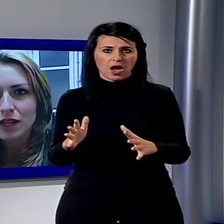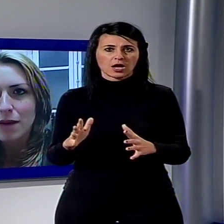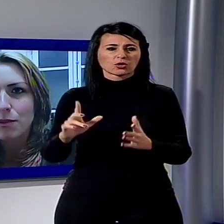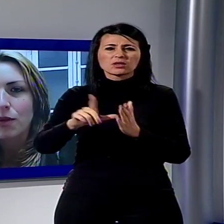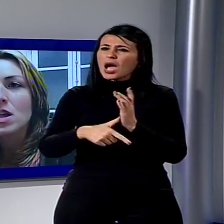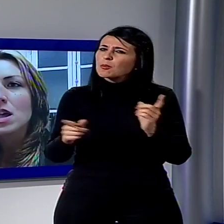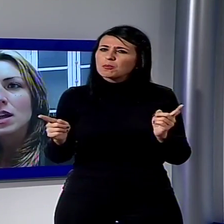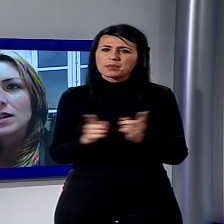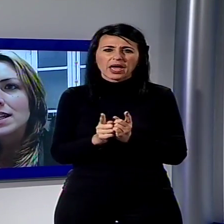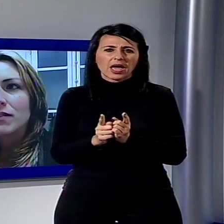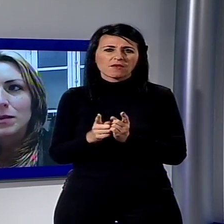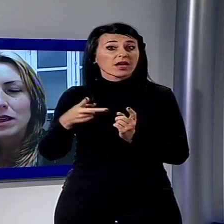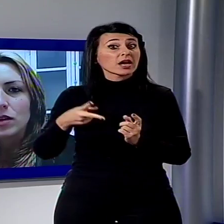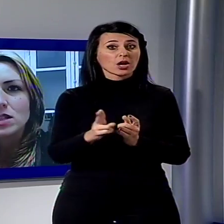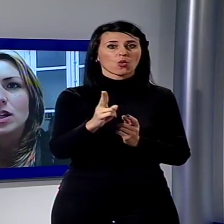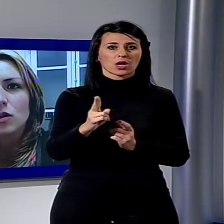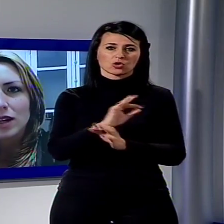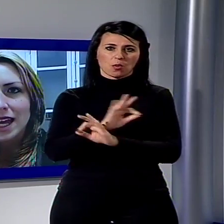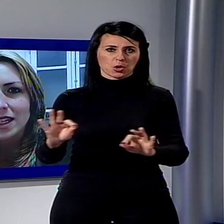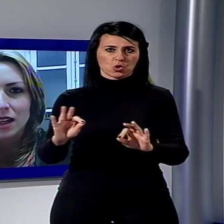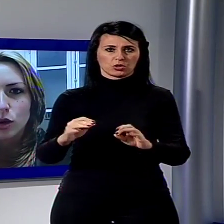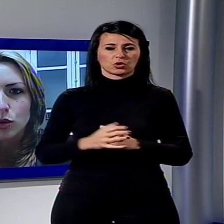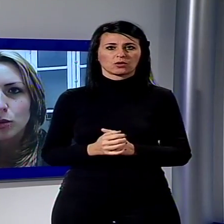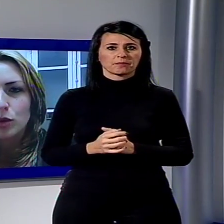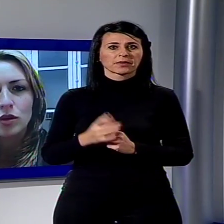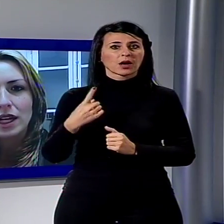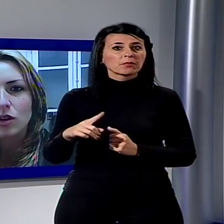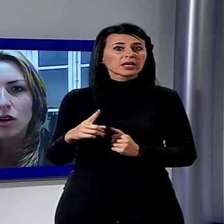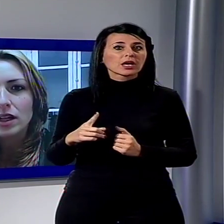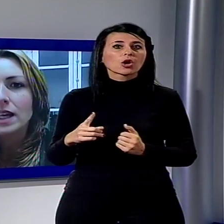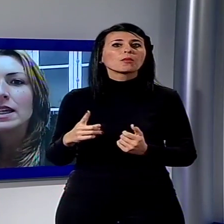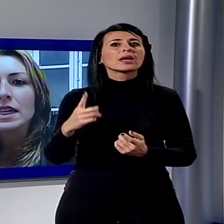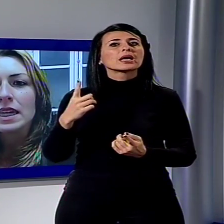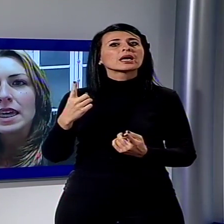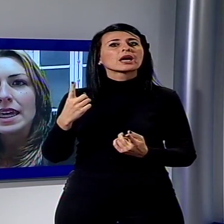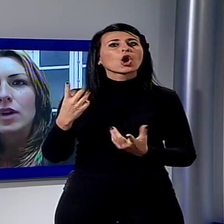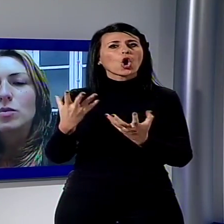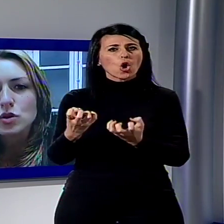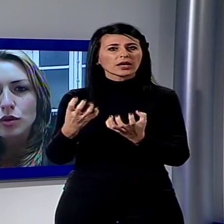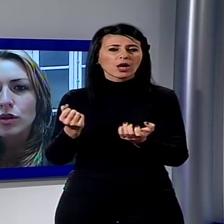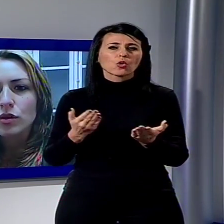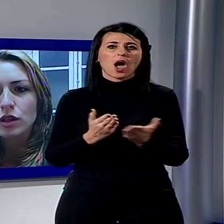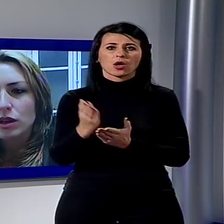tempo. Questa è veramente un'azione concreta di aiuto per tutte le donne che hanno bisogno di